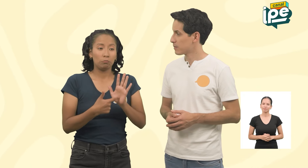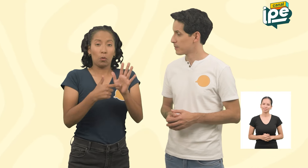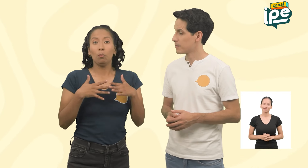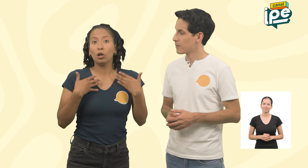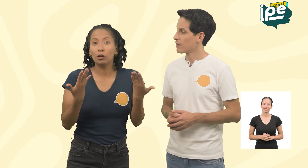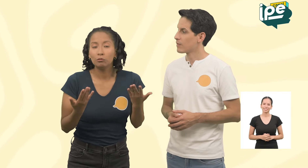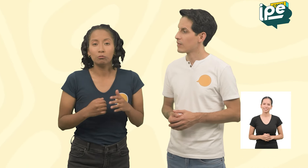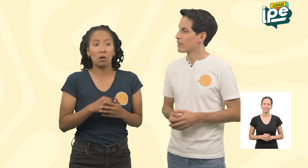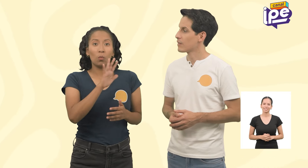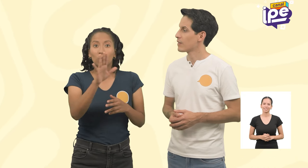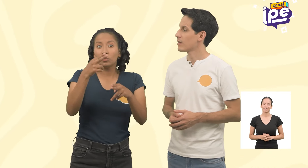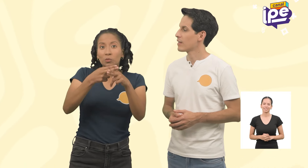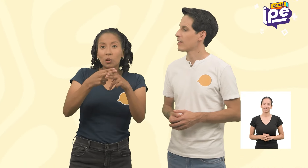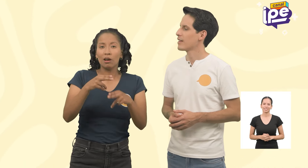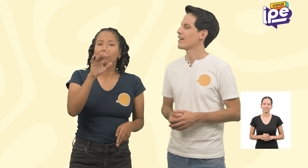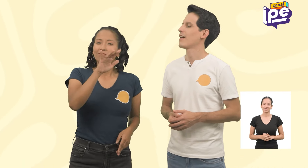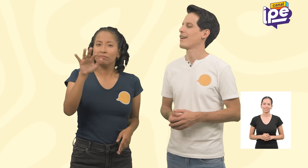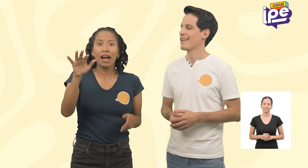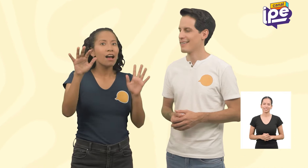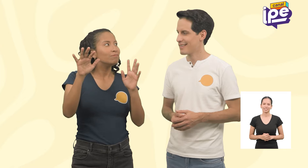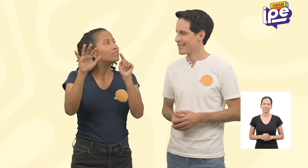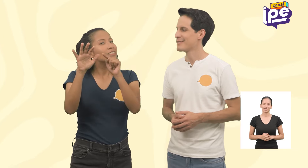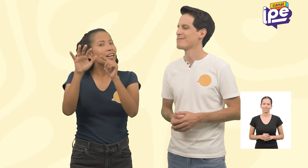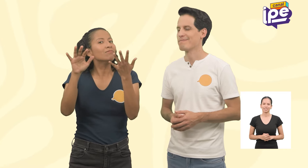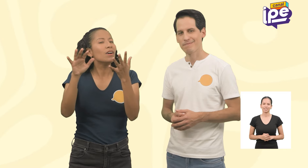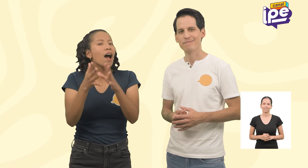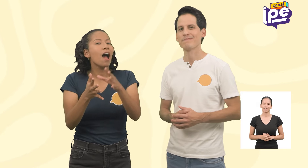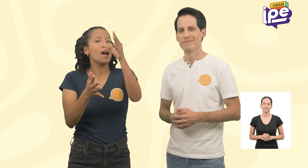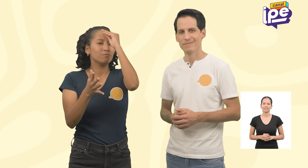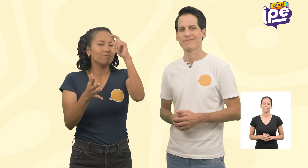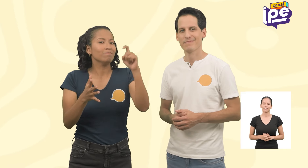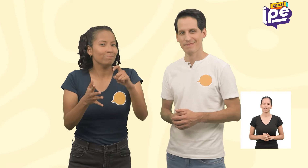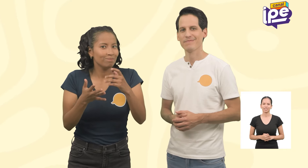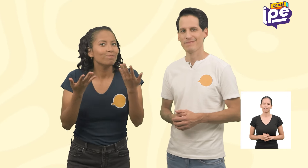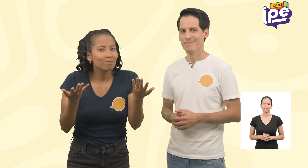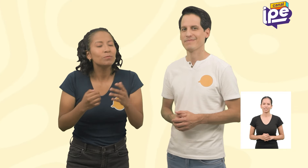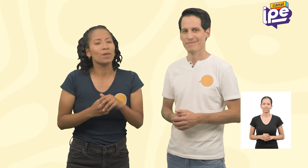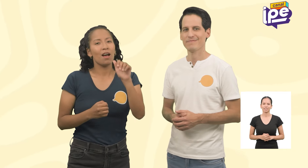presentarse deletreando sus nombres Para eso deberán aprender el abecedario